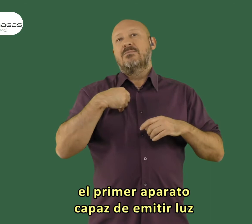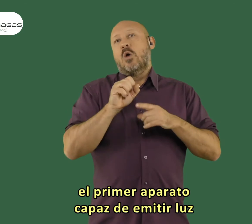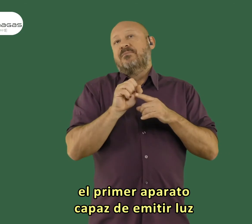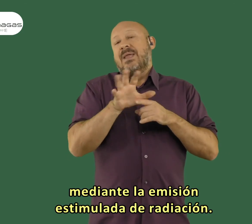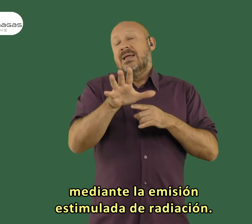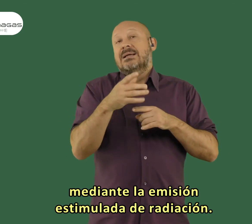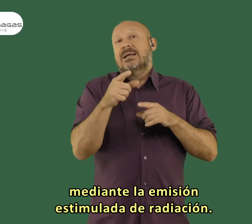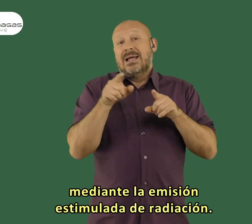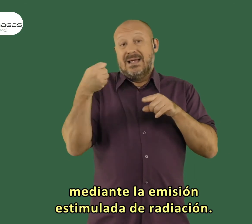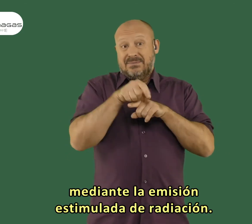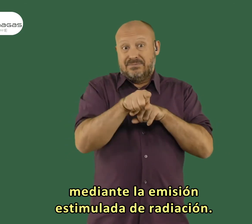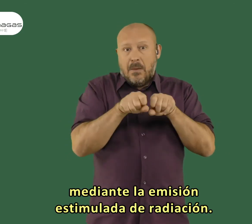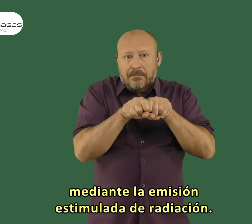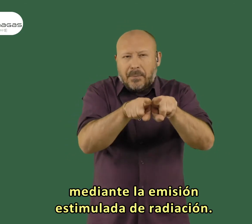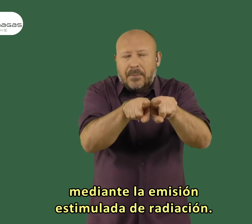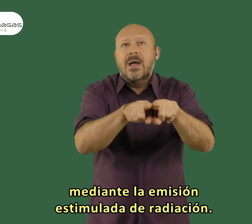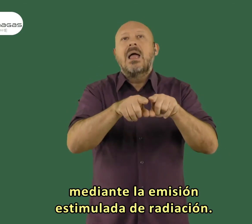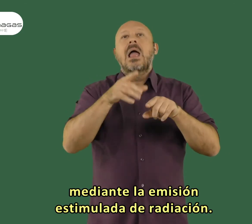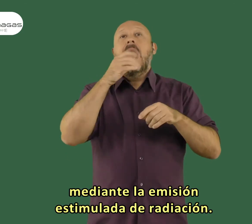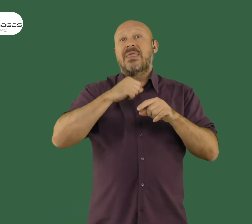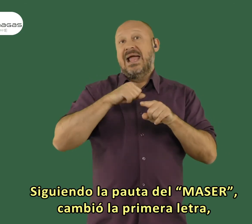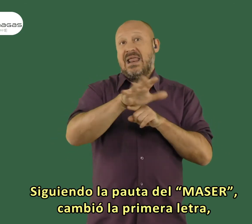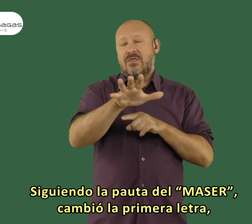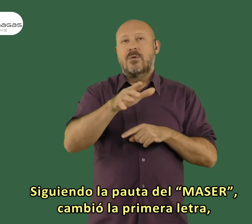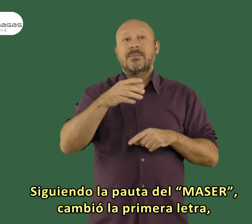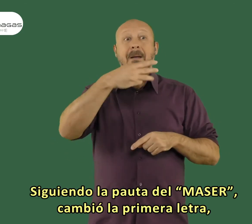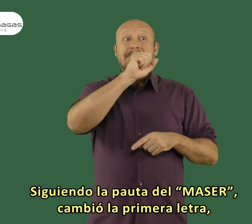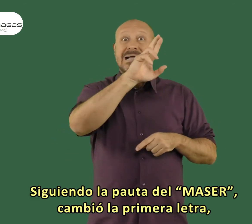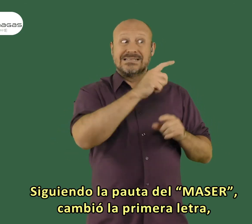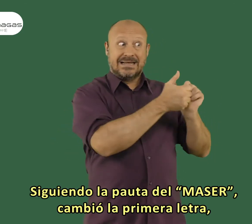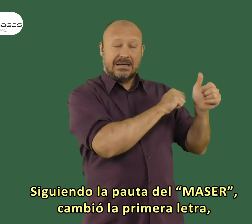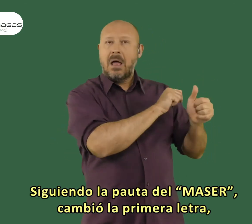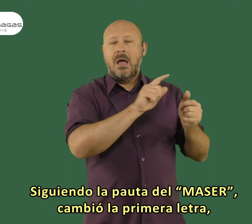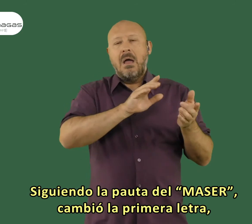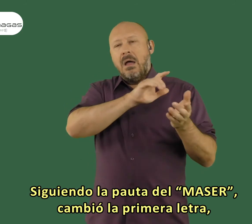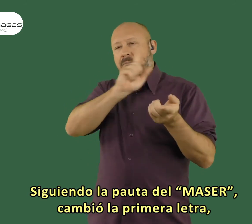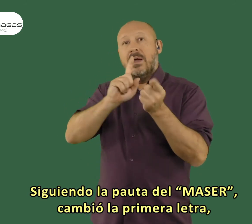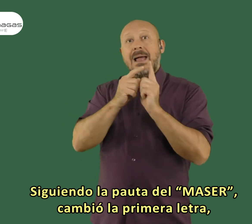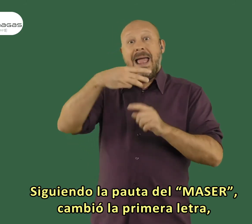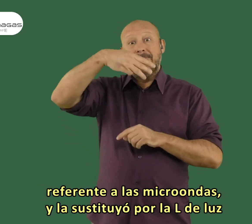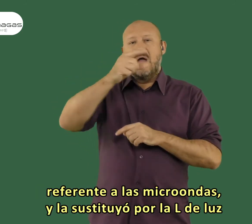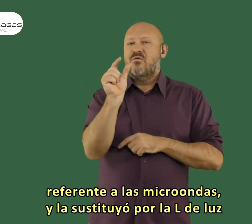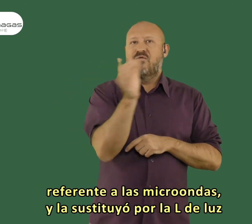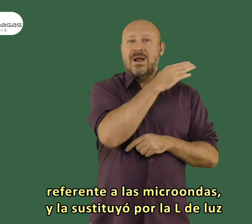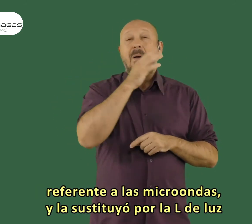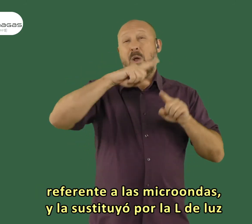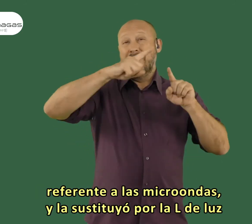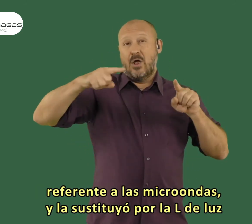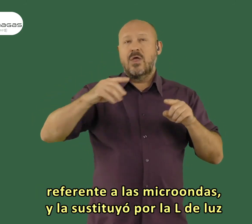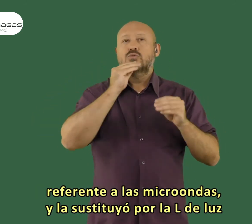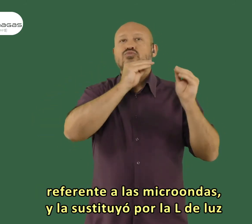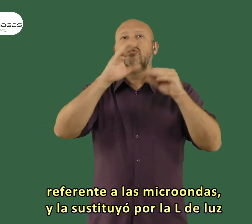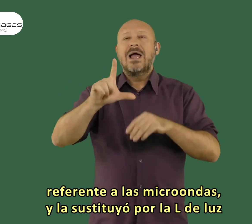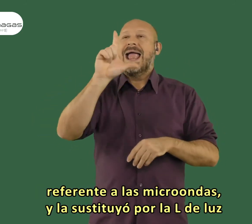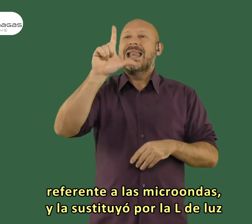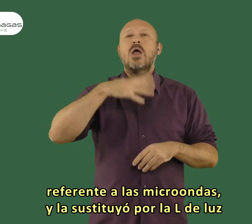capaz de emitir luz mediante la emisión estimulada de radiación. Siguiendo la pauta del Maser, cambió la primera letra referente a